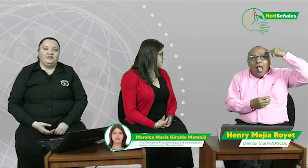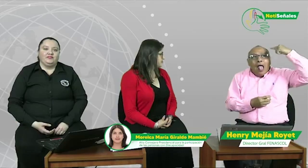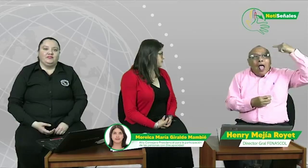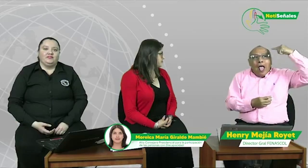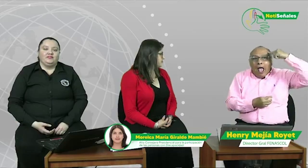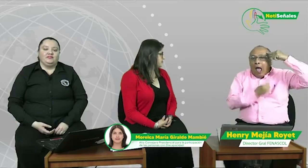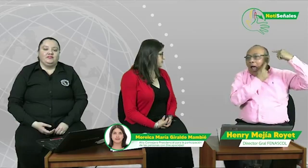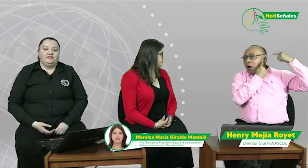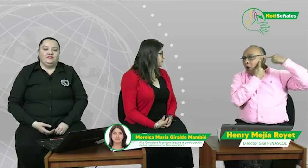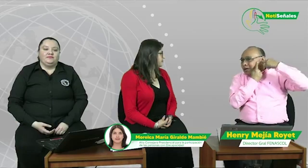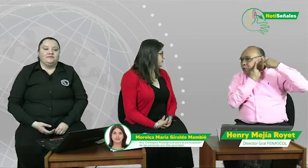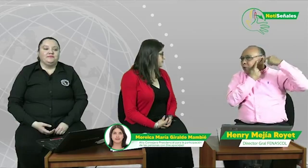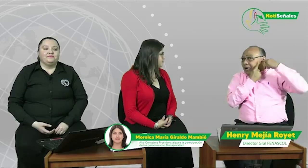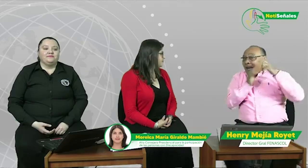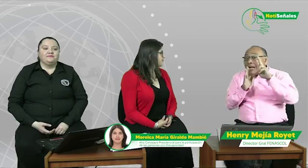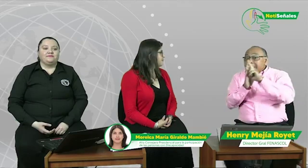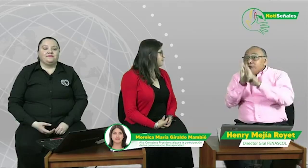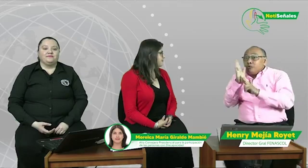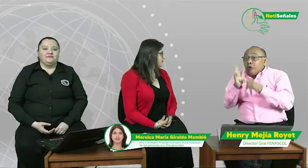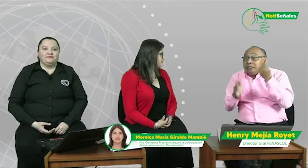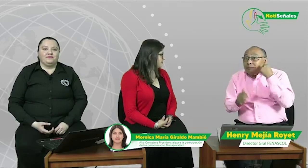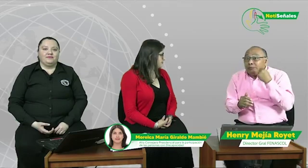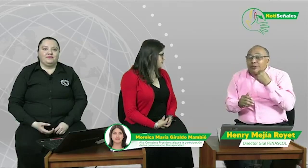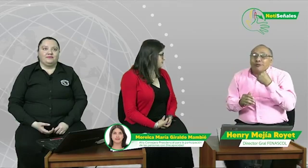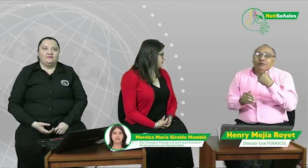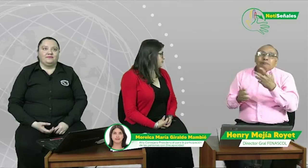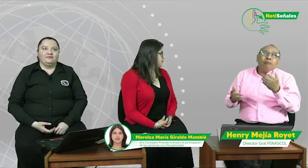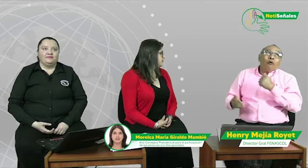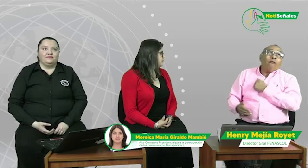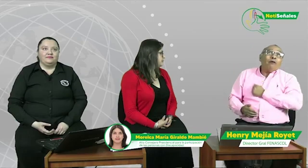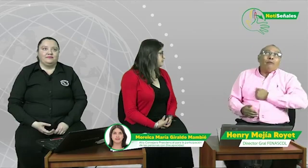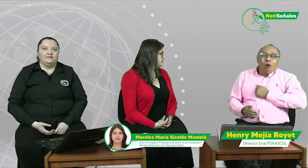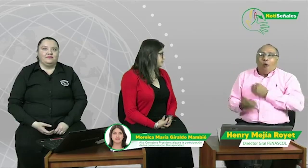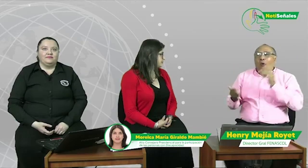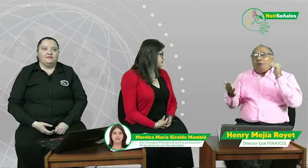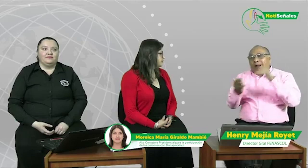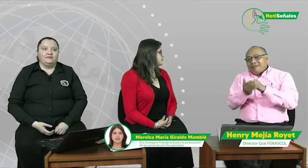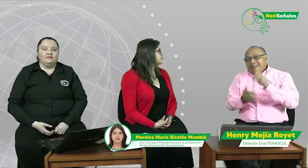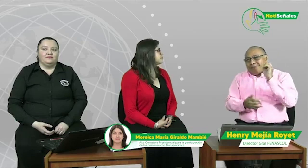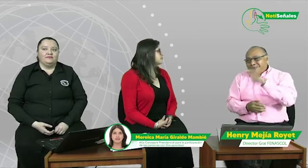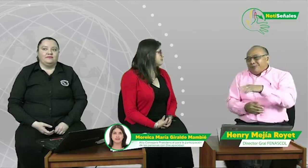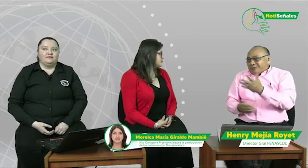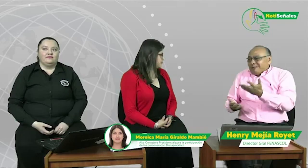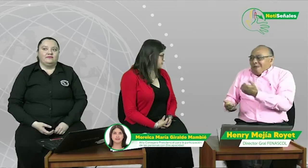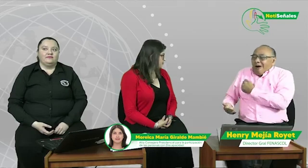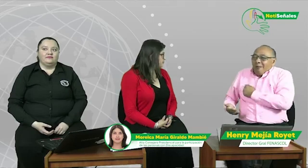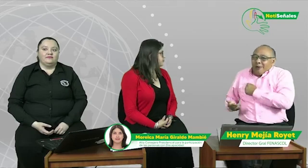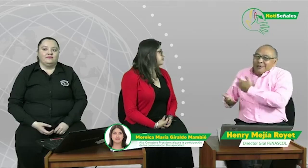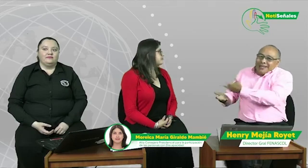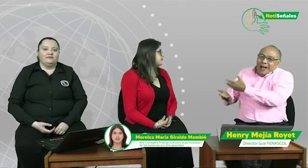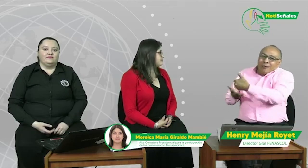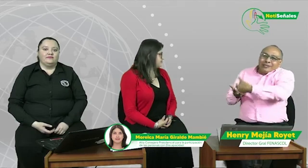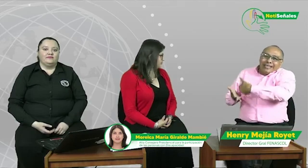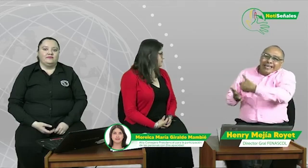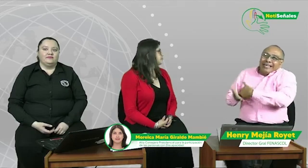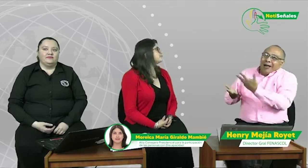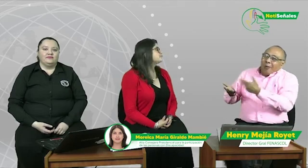de entes, todavía se está pensando mucho en el paradigma del déficit. En cuanto a nosotros, piensan en la audición. Entonces,